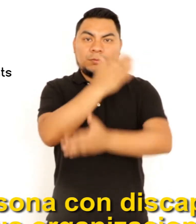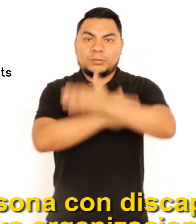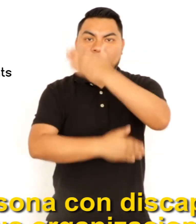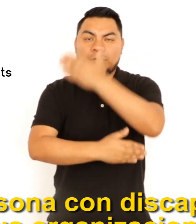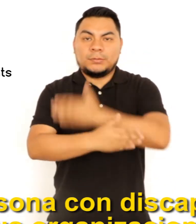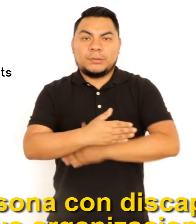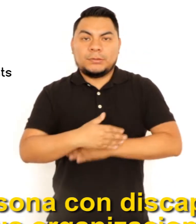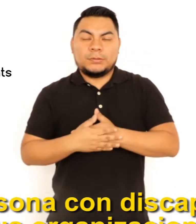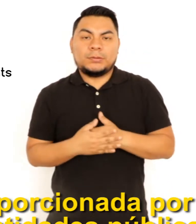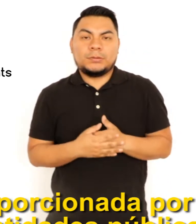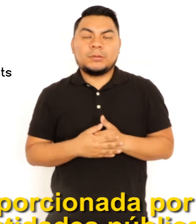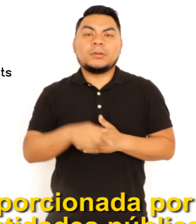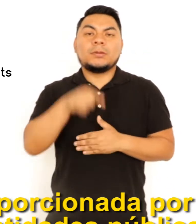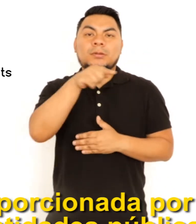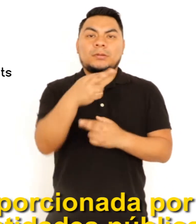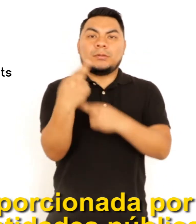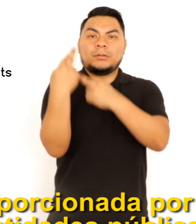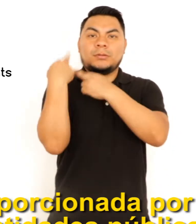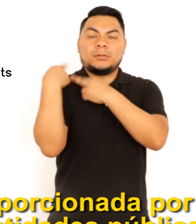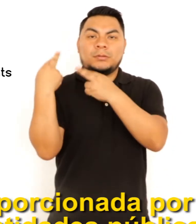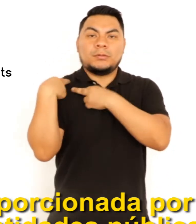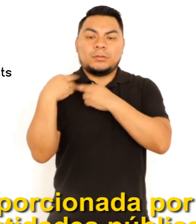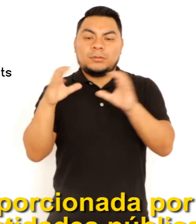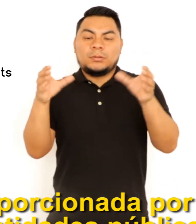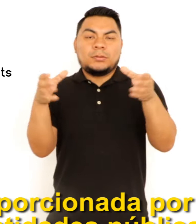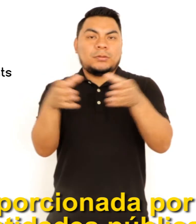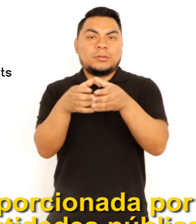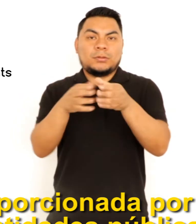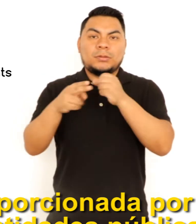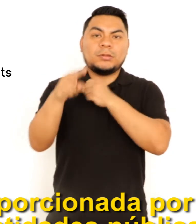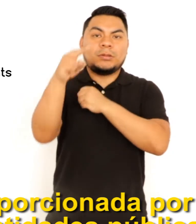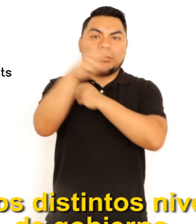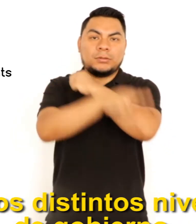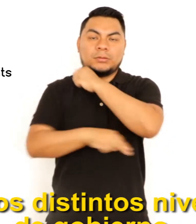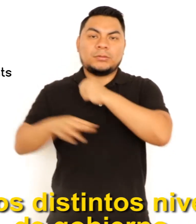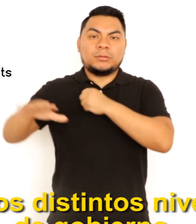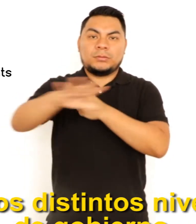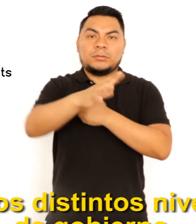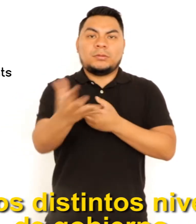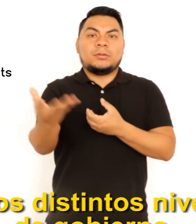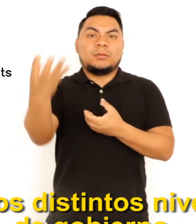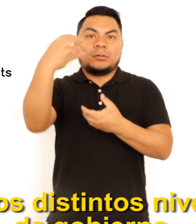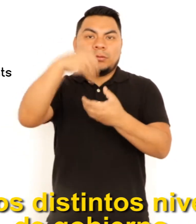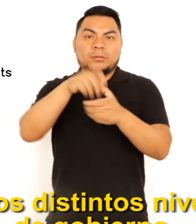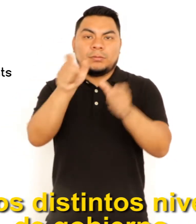organizaciones, proporcionada por las entidades públicas de los distintos niveles de gobierno.